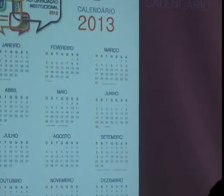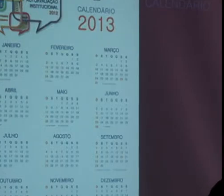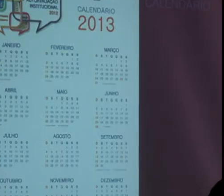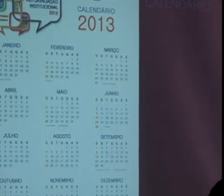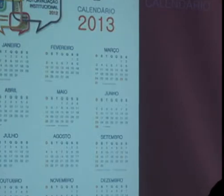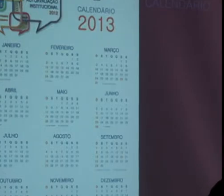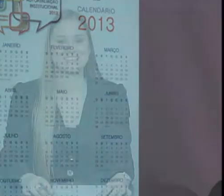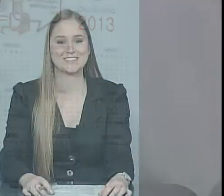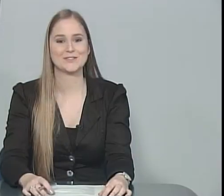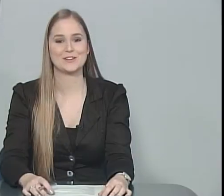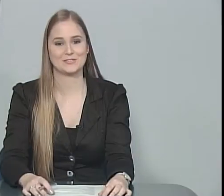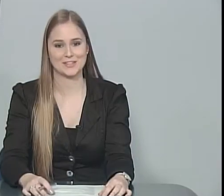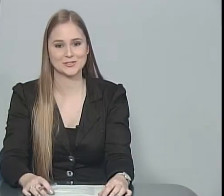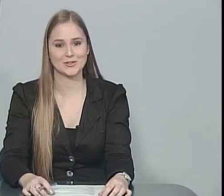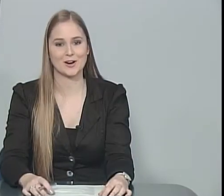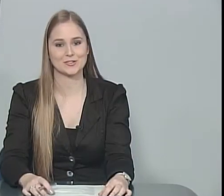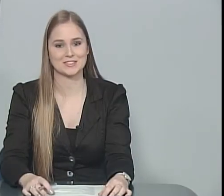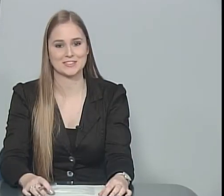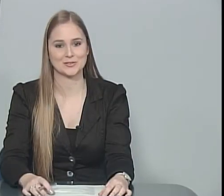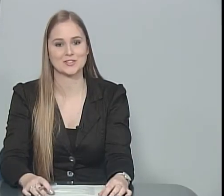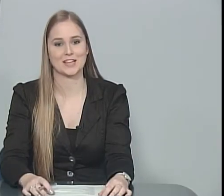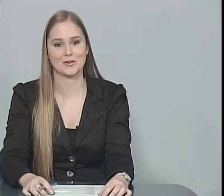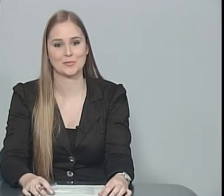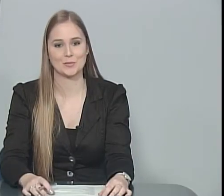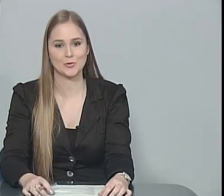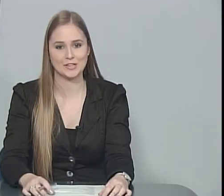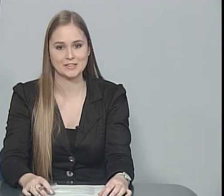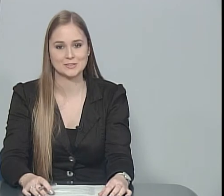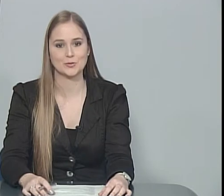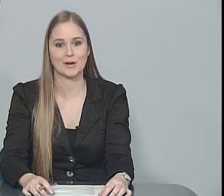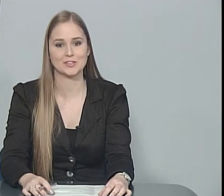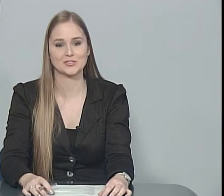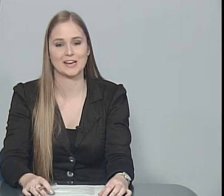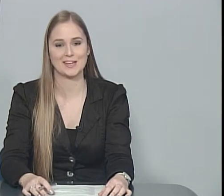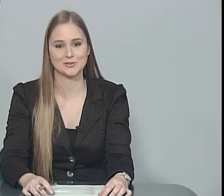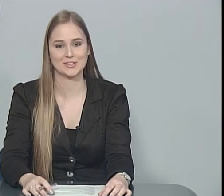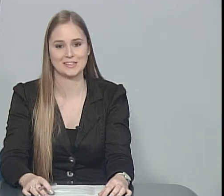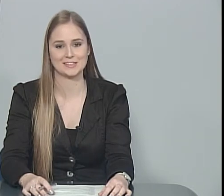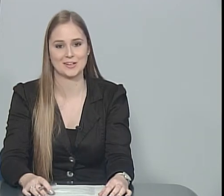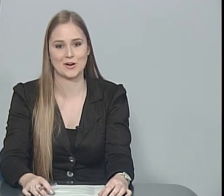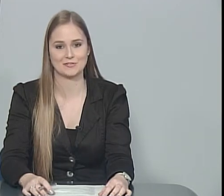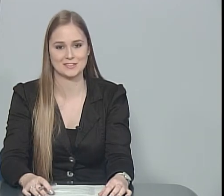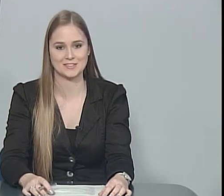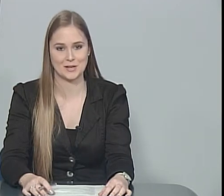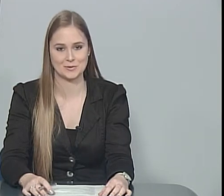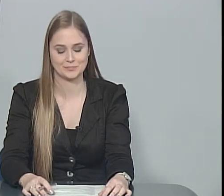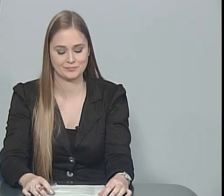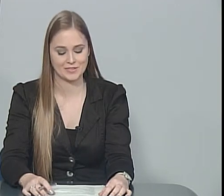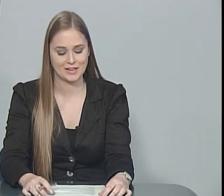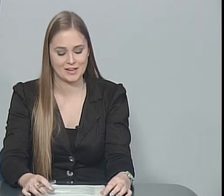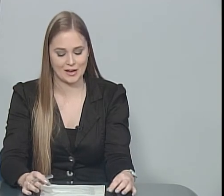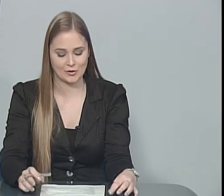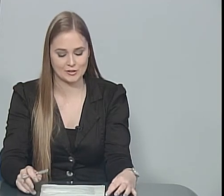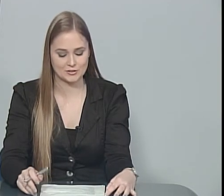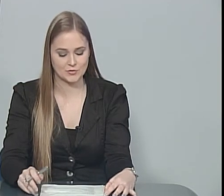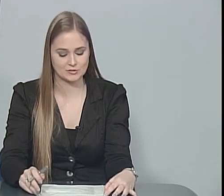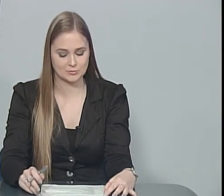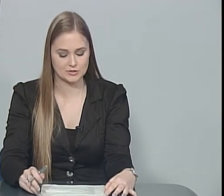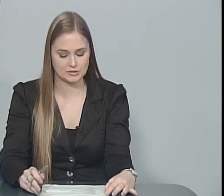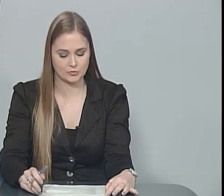de divulgação. O evento aconteceu no Salão Emembuí, no prédio da Reitoria da UFSM. Agora nós voltamos então com